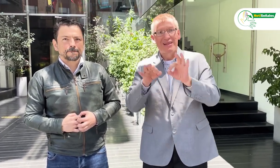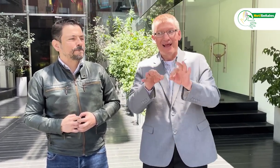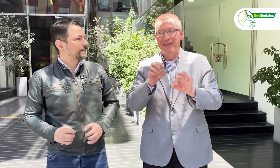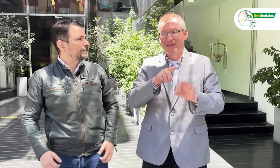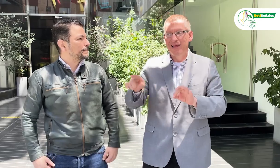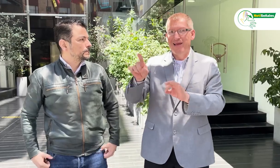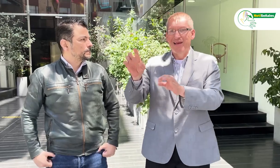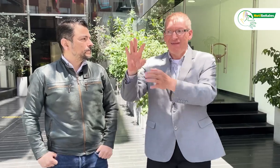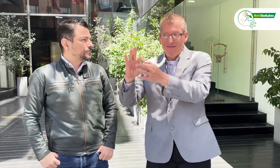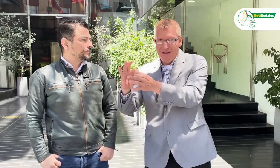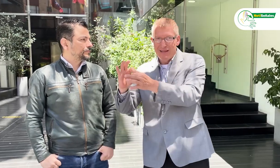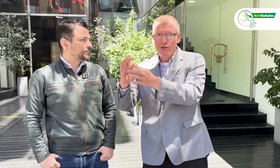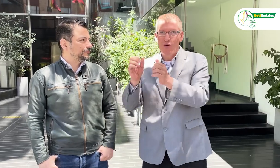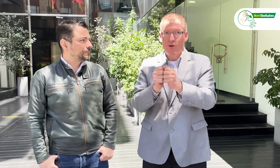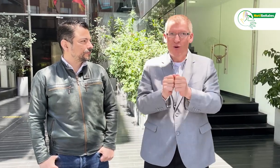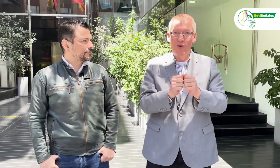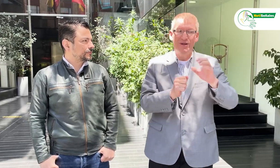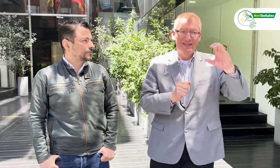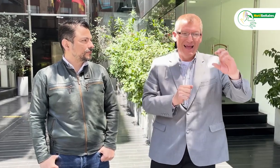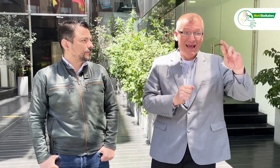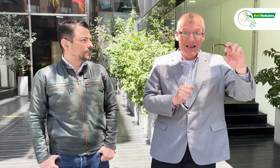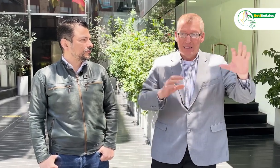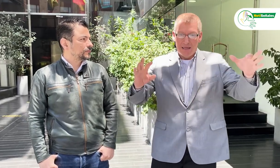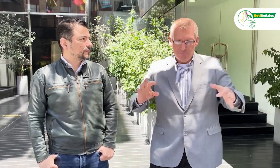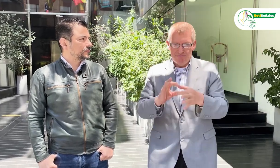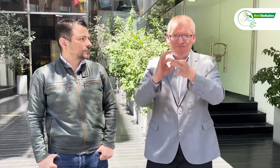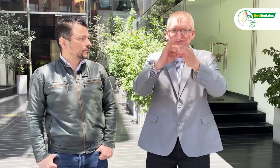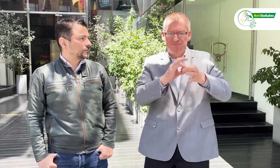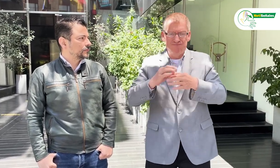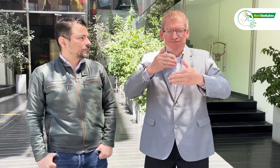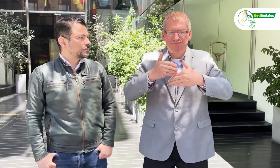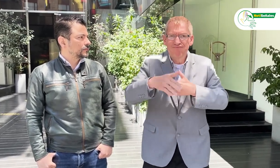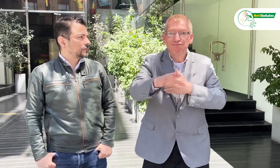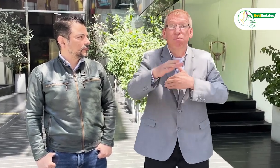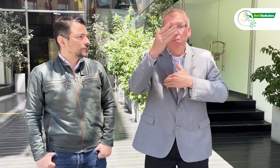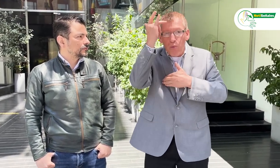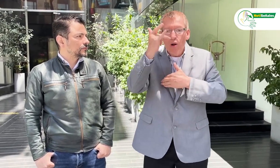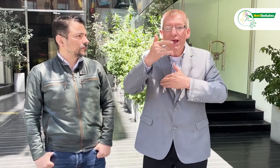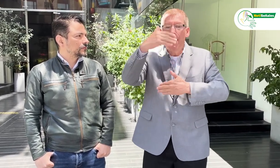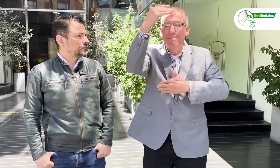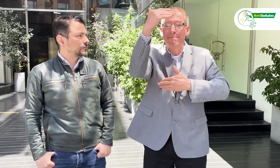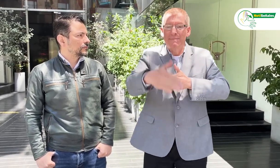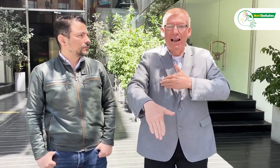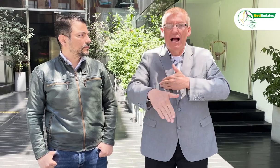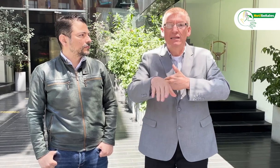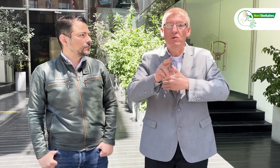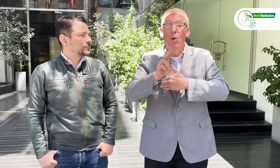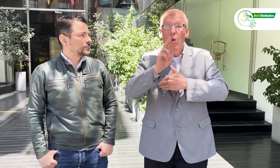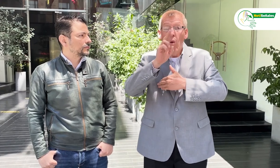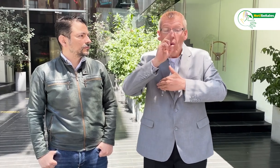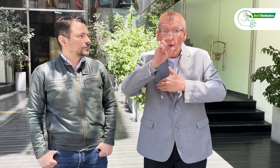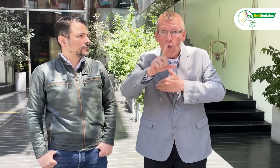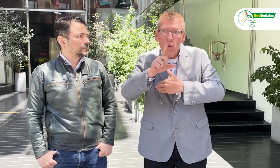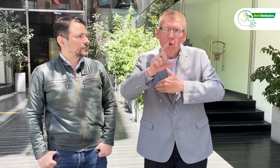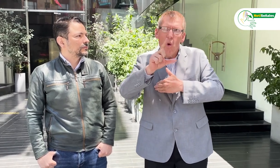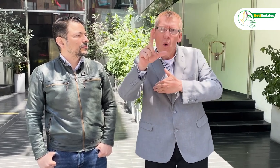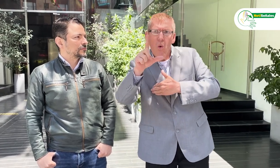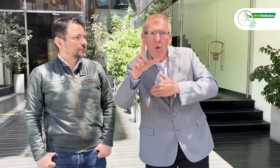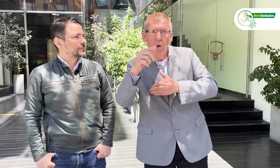Se hará un trabajo articulado entre FENASCOL y la CRC, pues aproximadamente en los meses de junio o julio